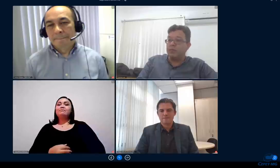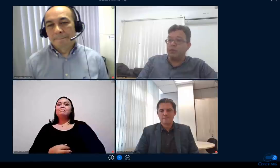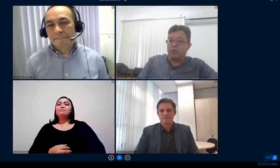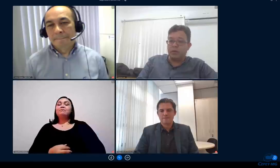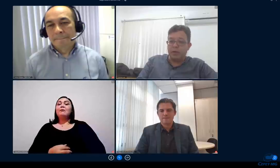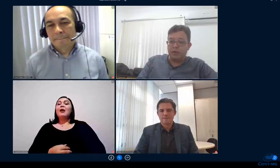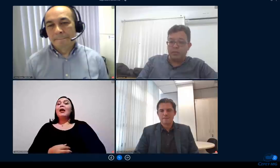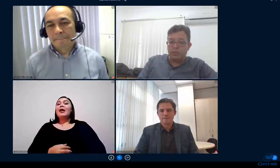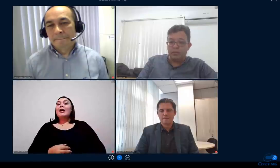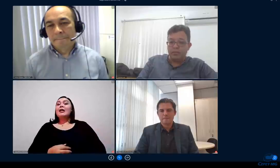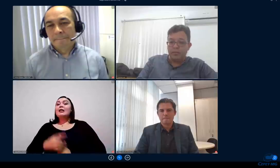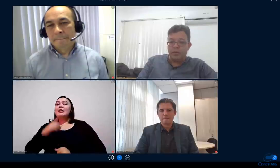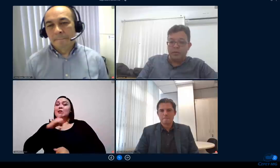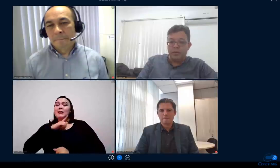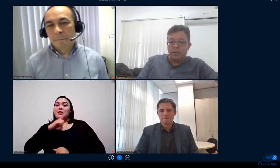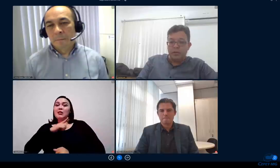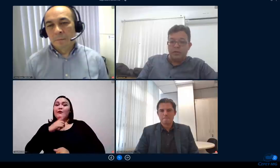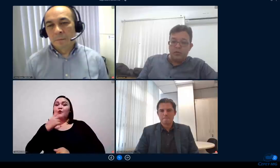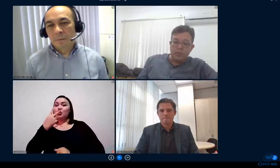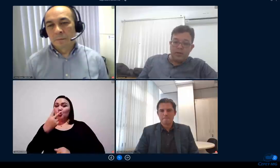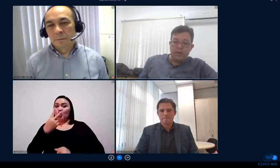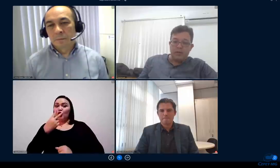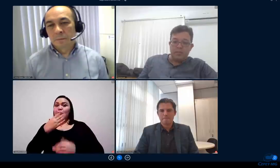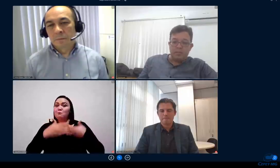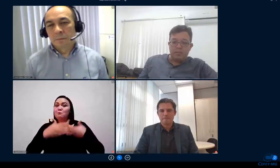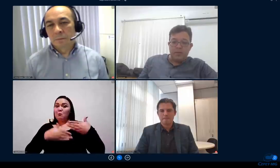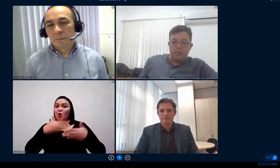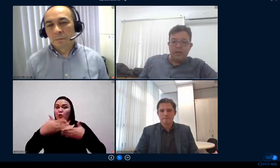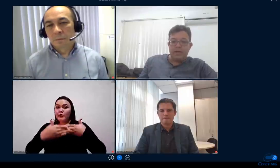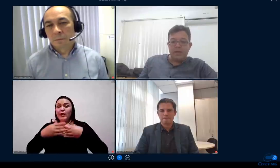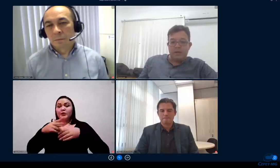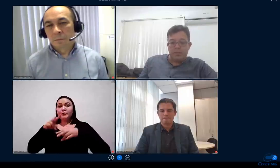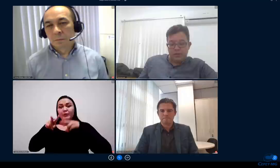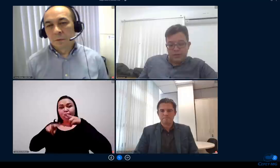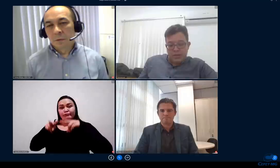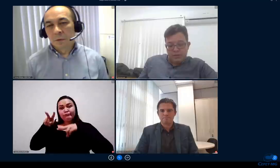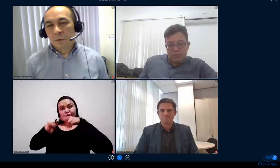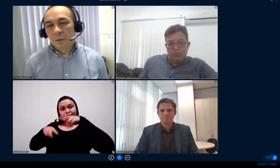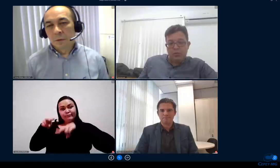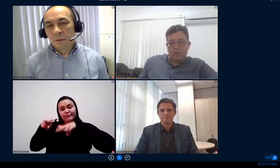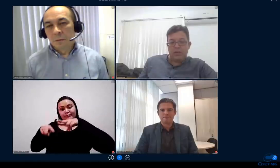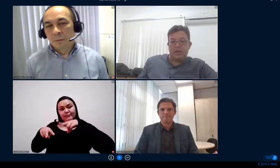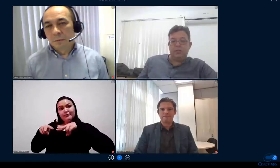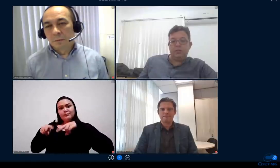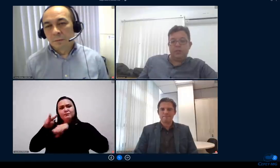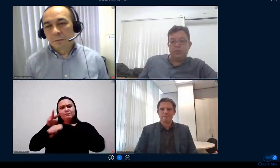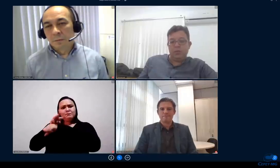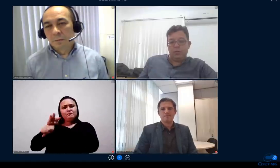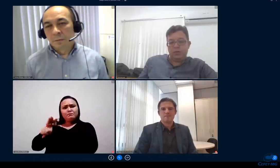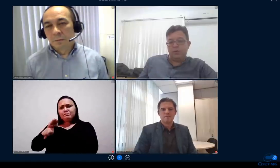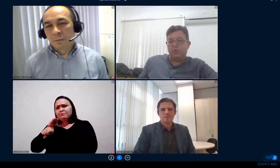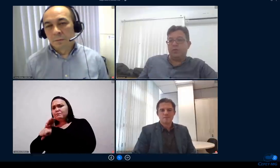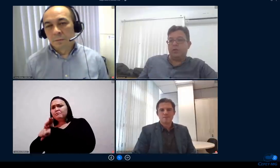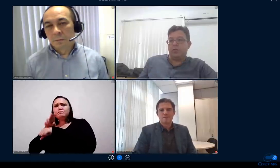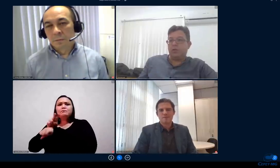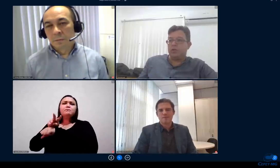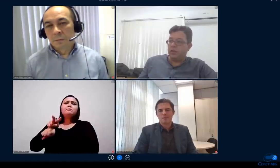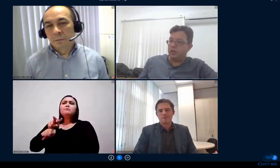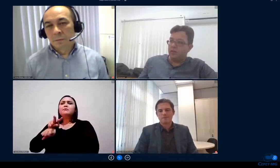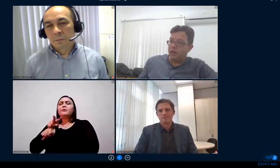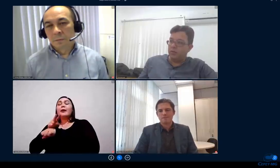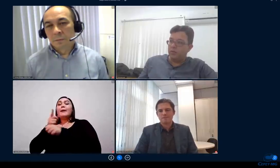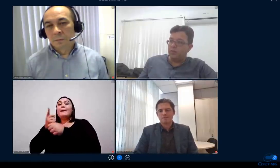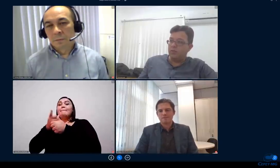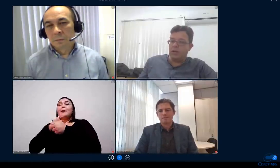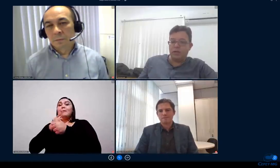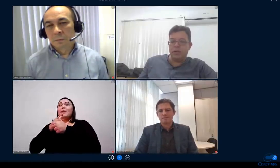etapas de monitoramento uma primeira etapa a gente estava muito focado em monitorar o estudante que